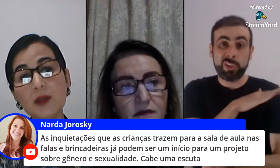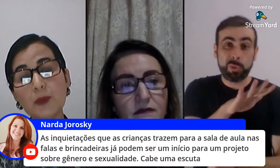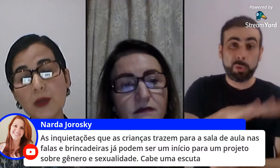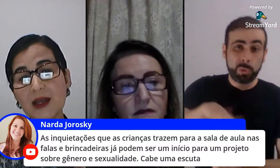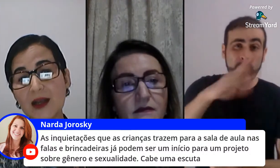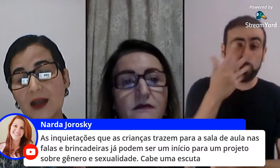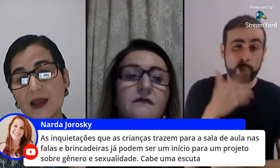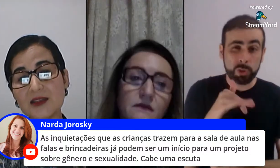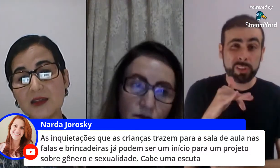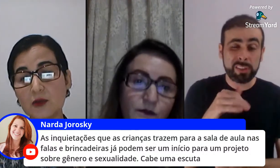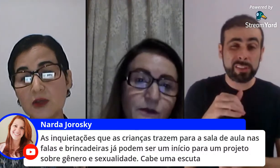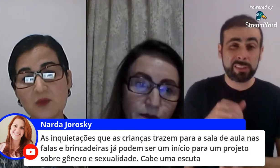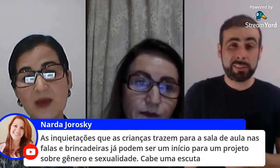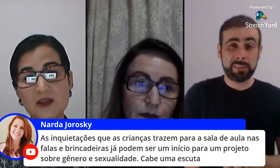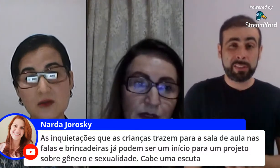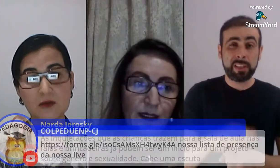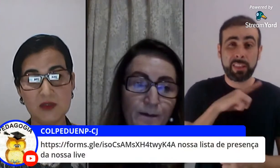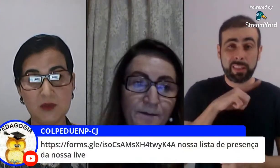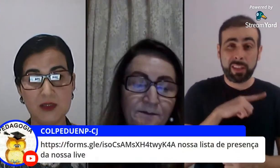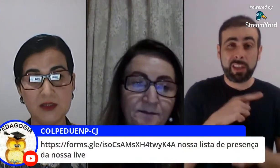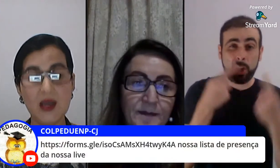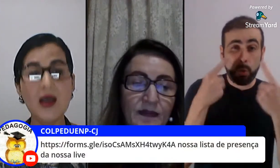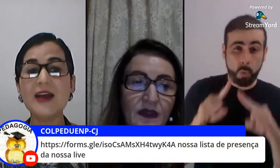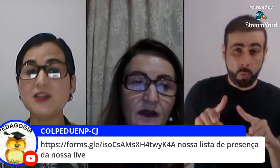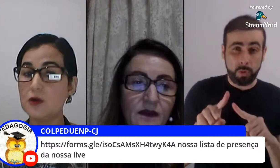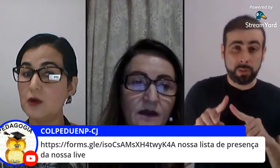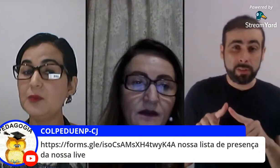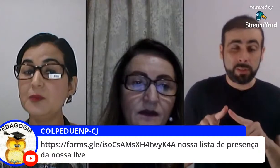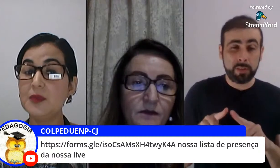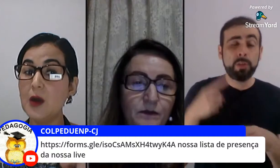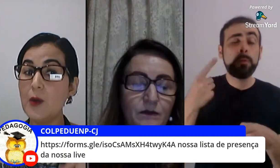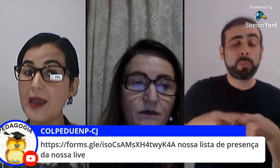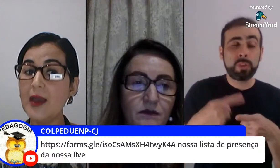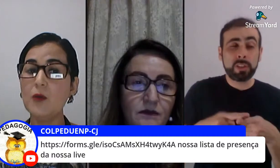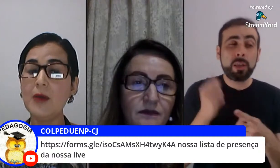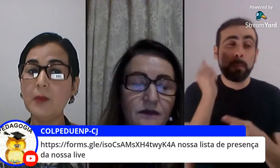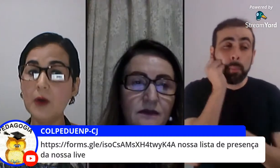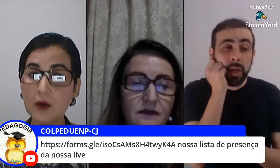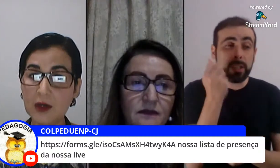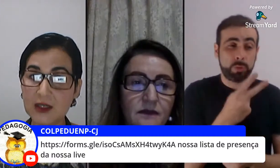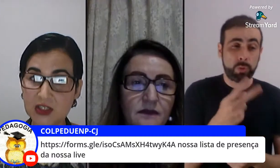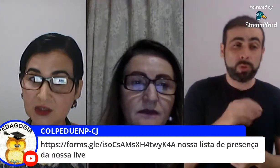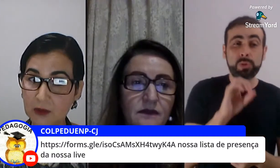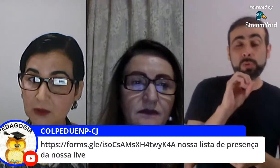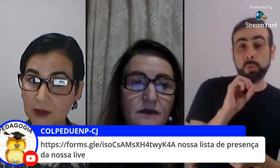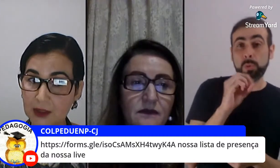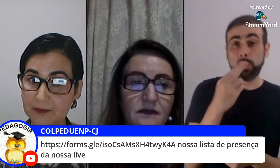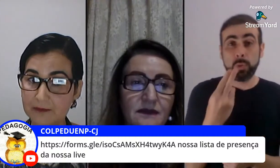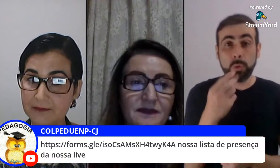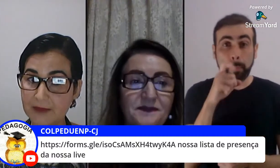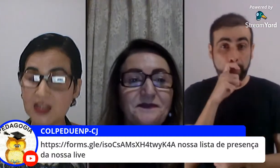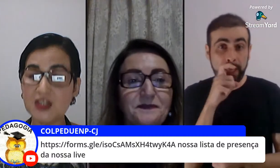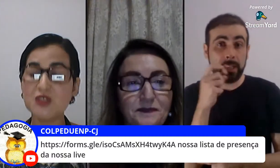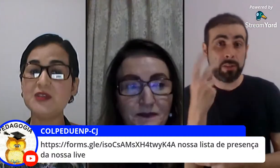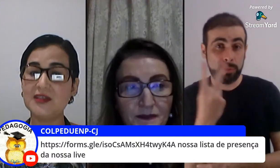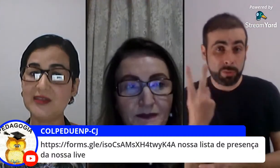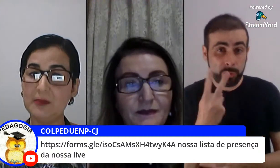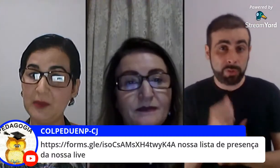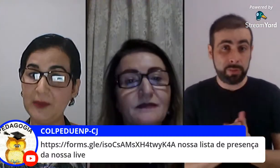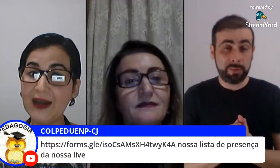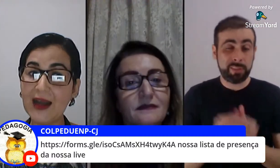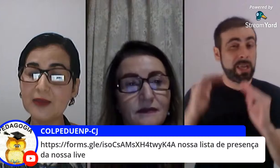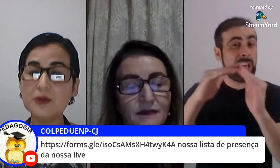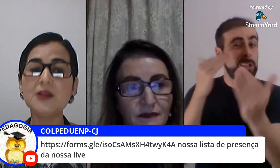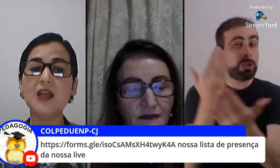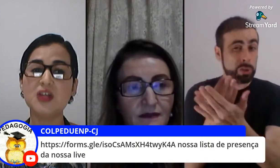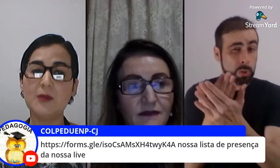tipo de bullying porque a criança tem dois pais e duas mães a escola não é uma bolha diretora a gente precisa